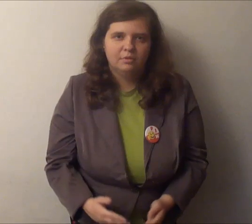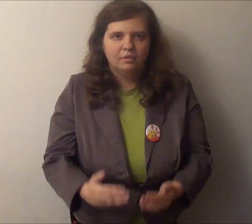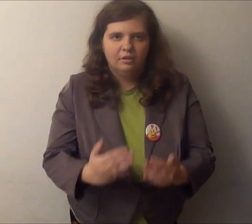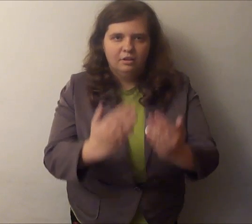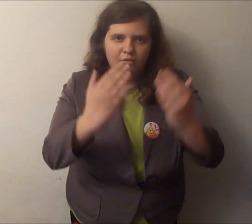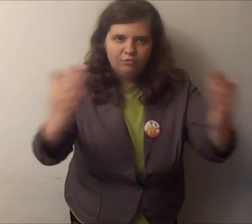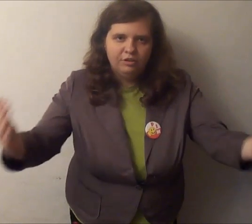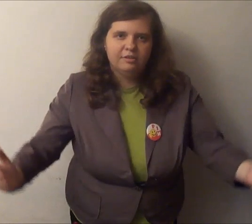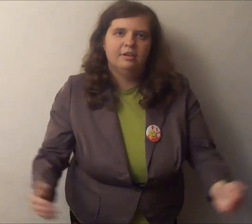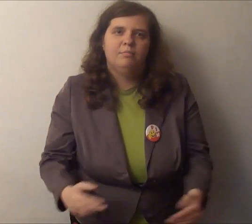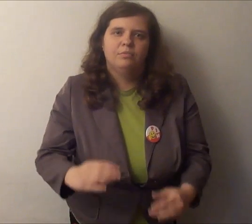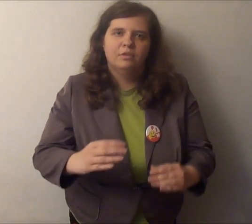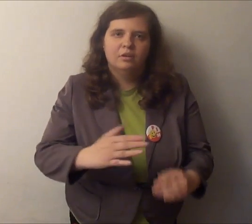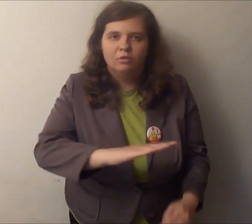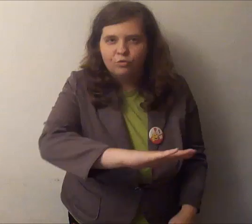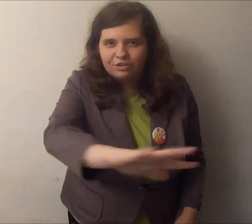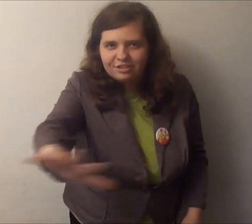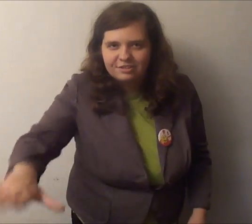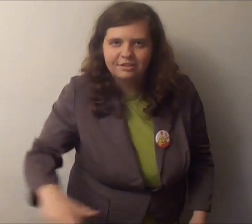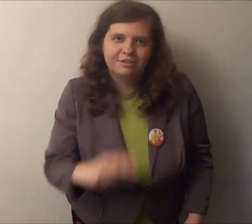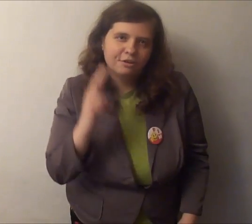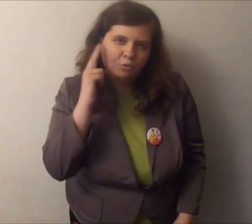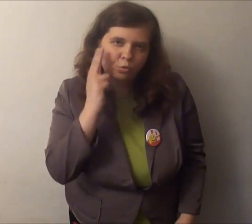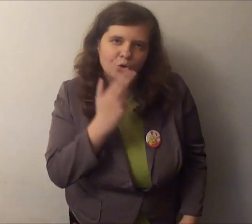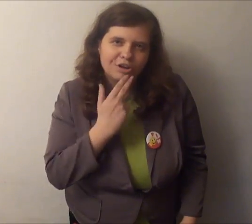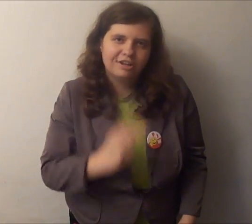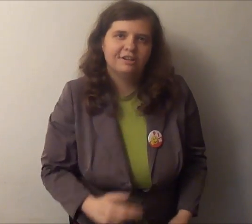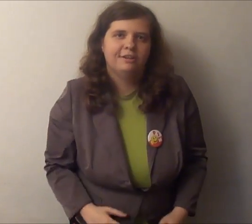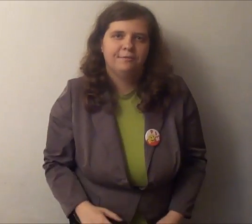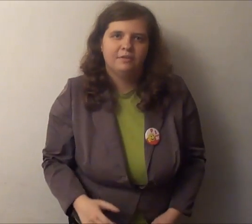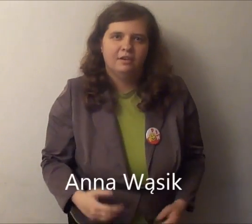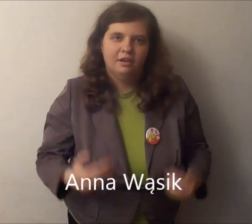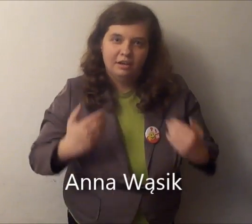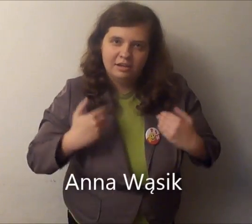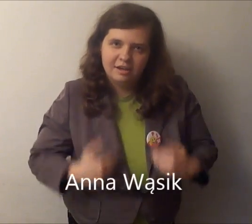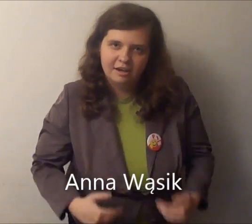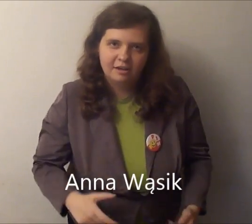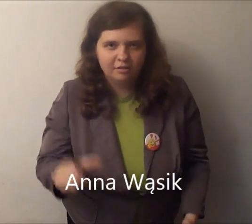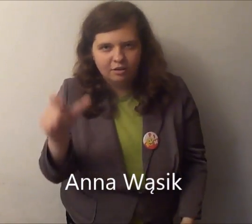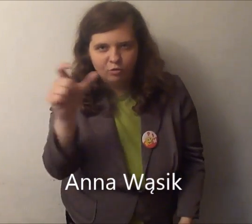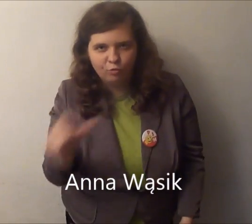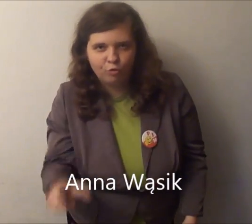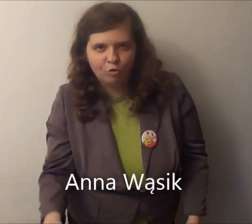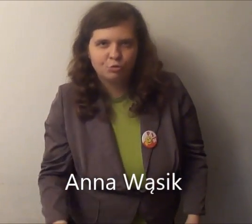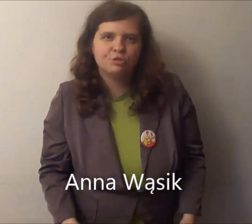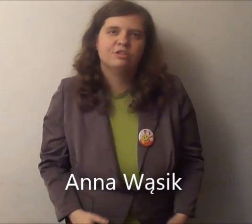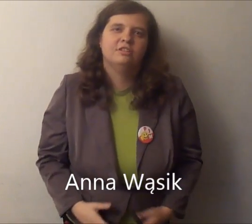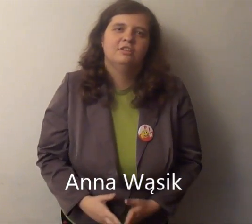Witam wszystkich uch. Ja wąsik.